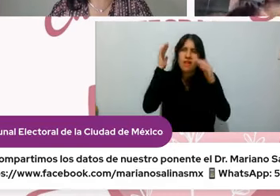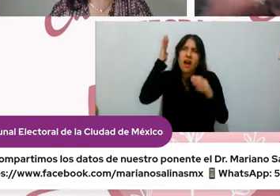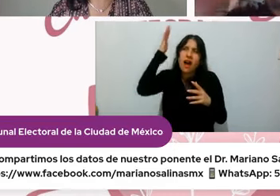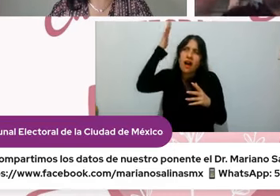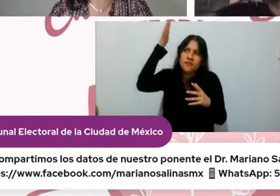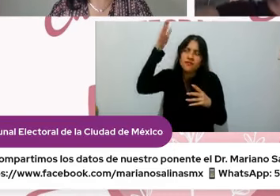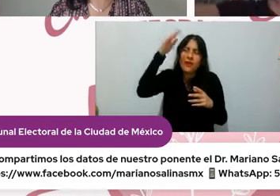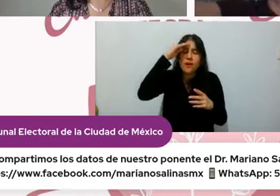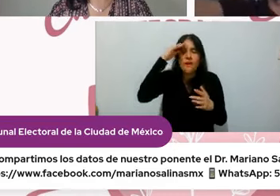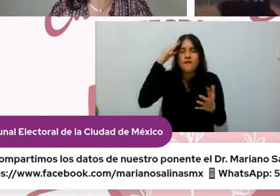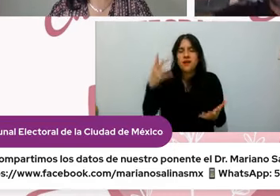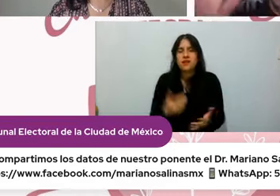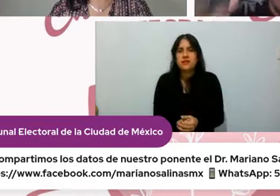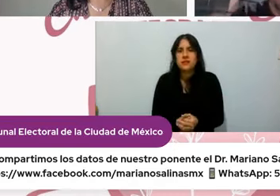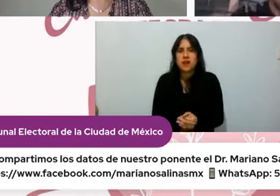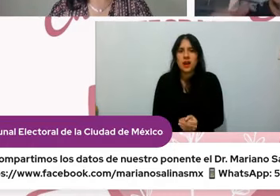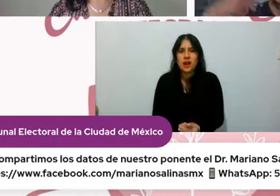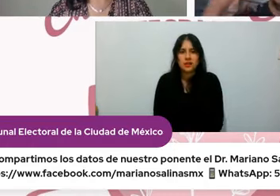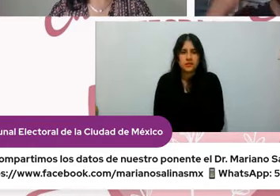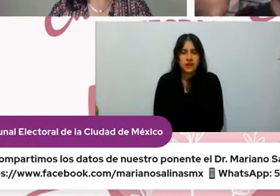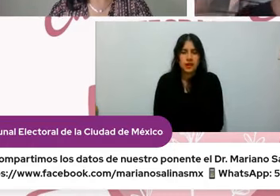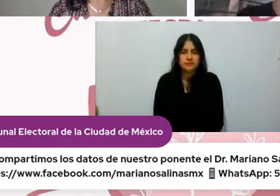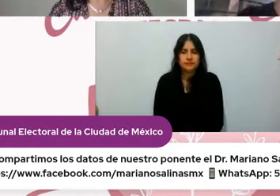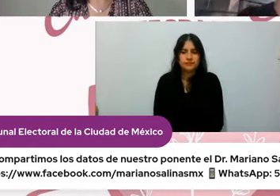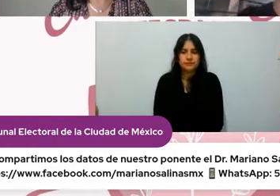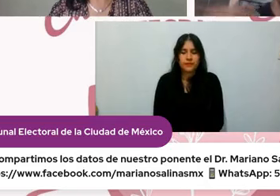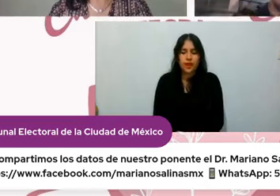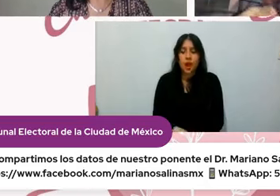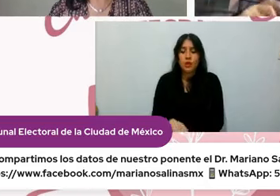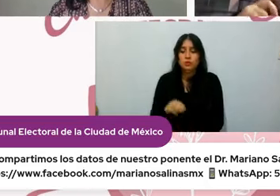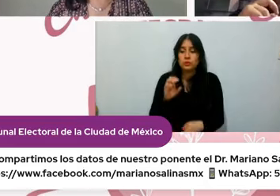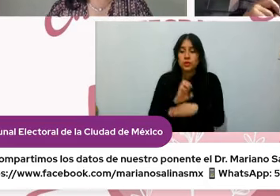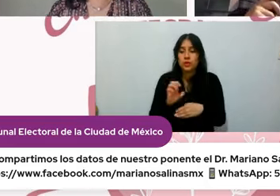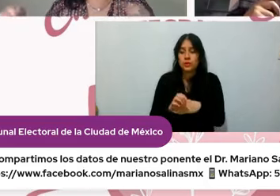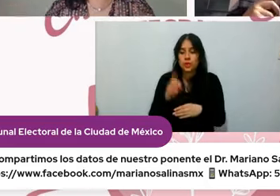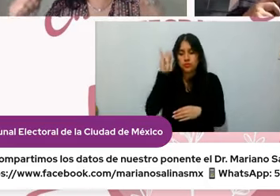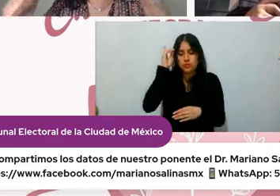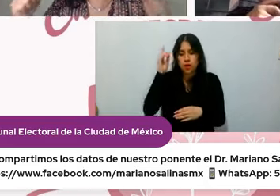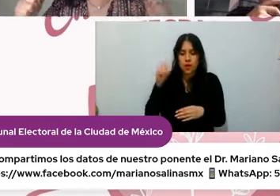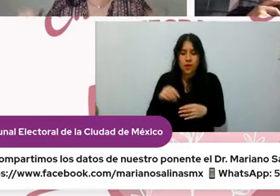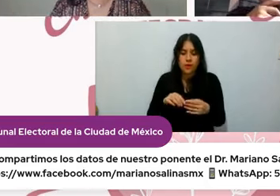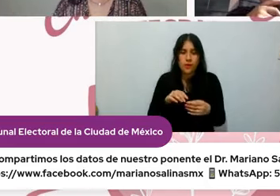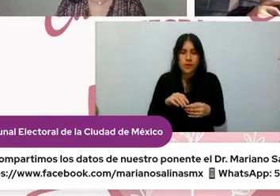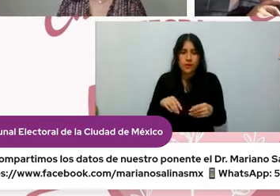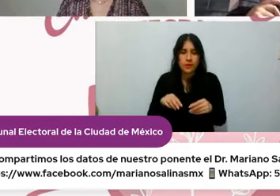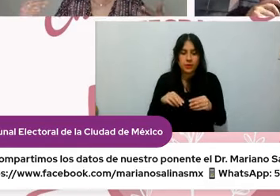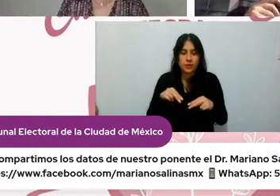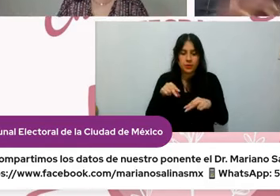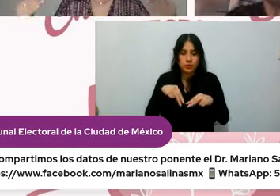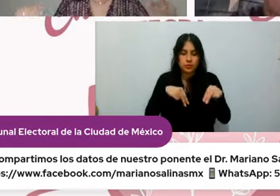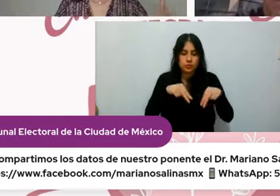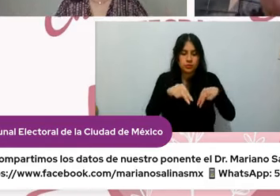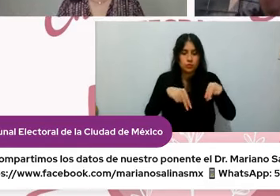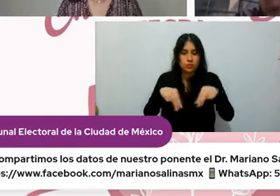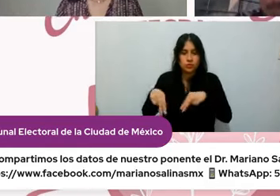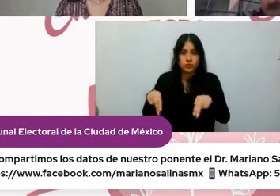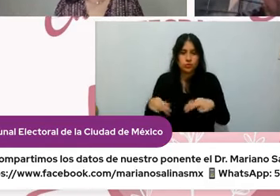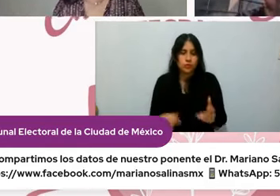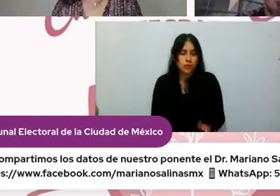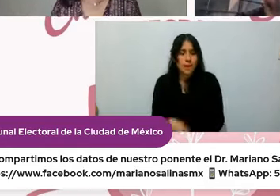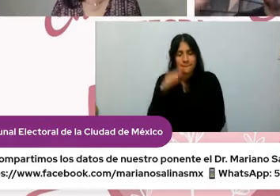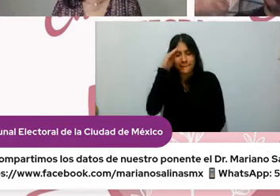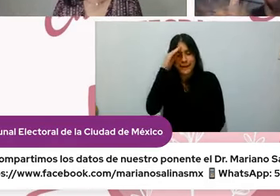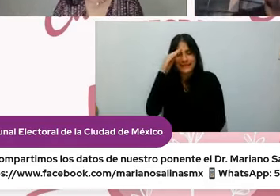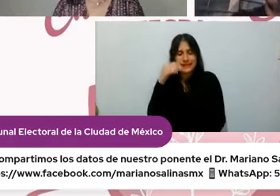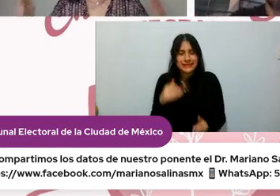movimiento piensen por ahí del segundo tercero y así se vuelve más claro aunque te coman dos peones vas a ir por la reina ¿no?